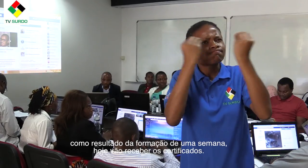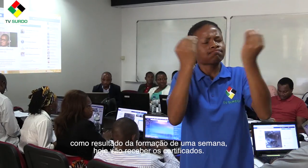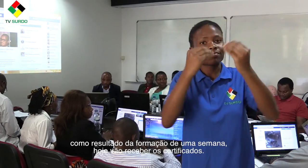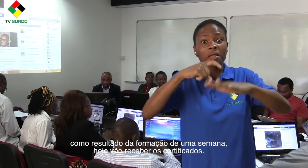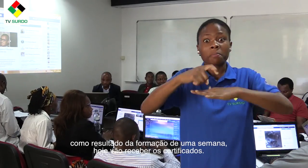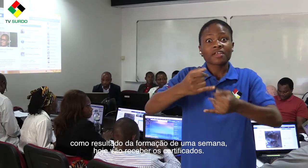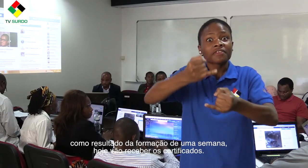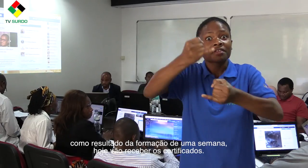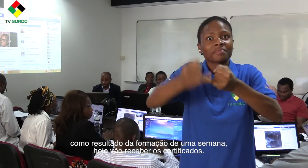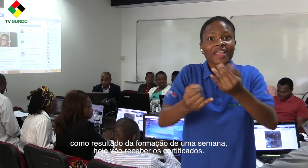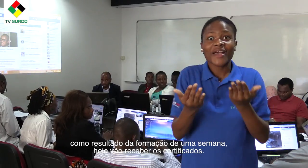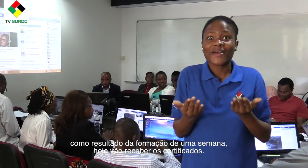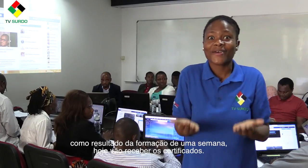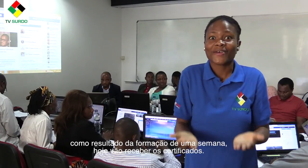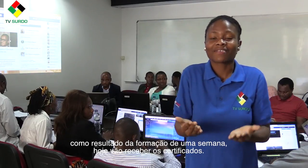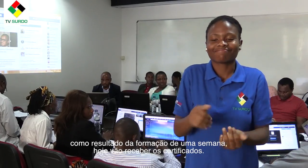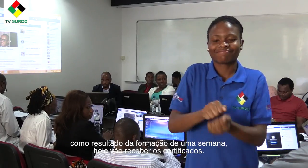uma semana, hoje vão receber os certificados.